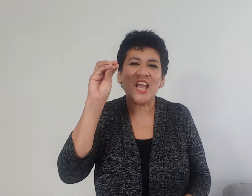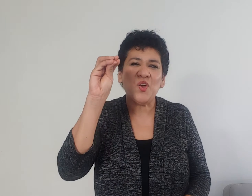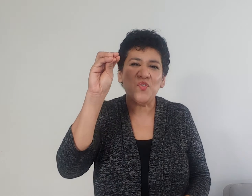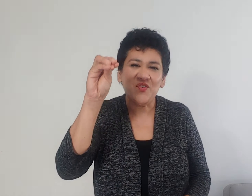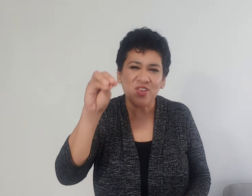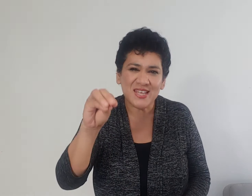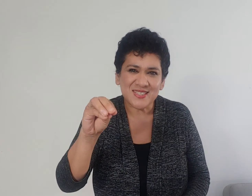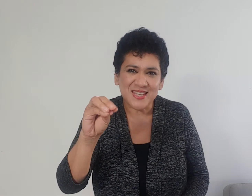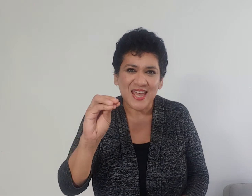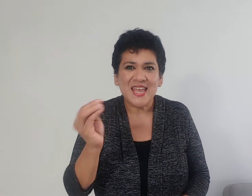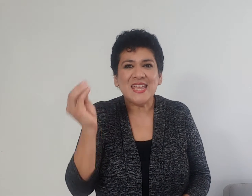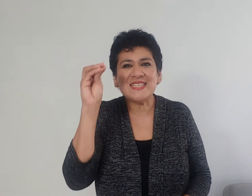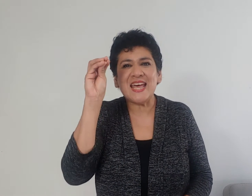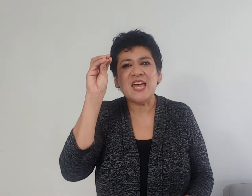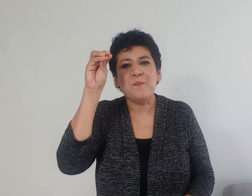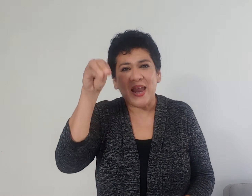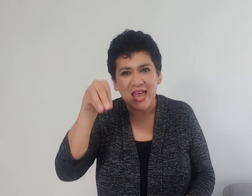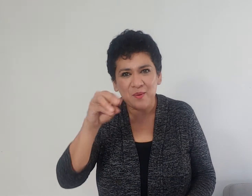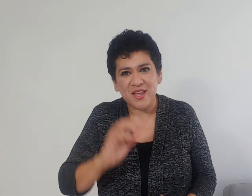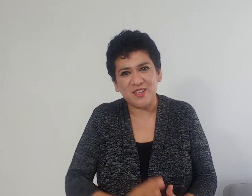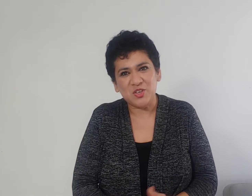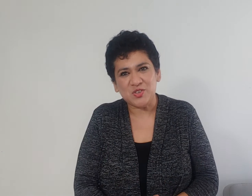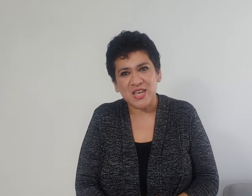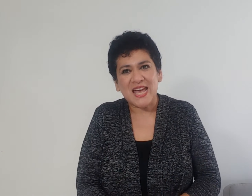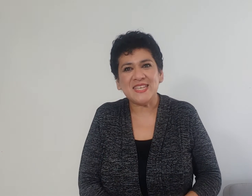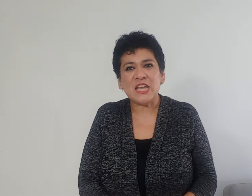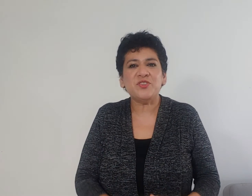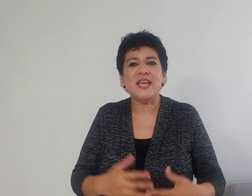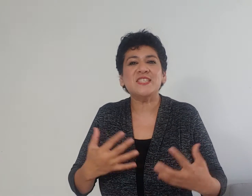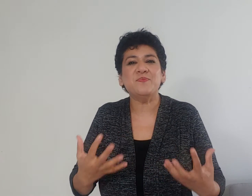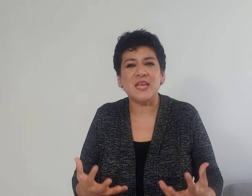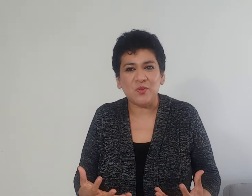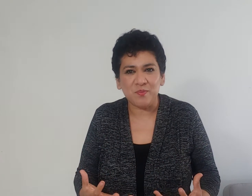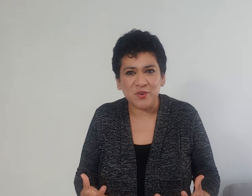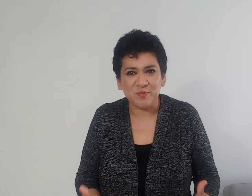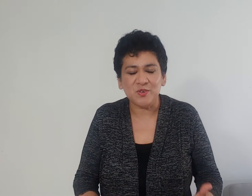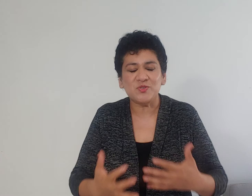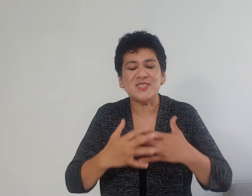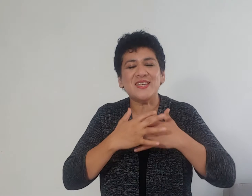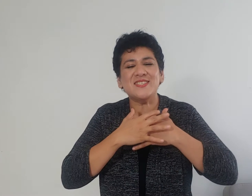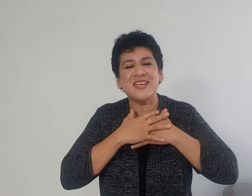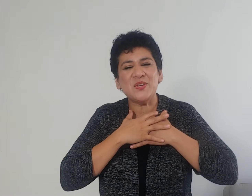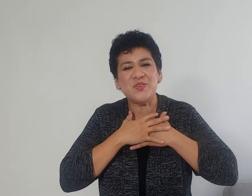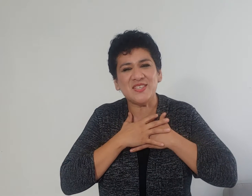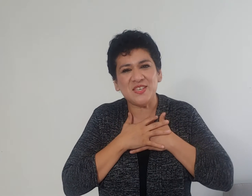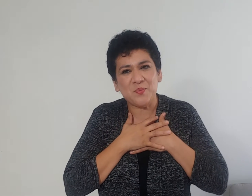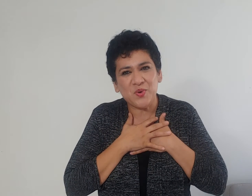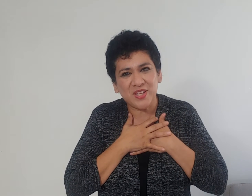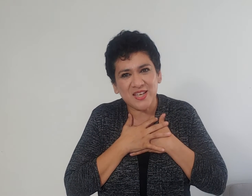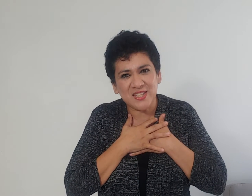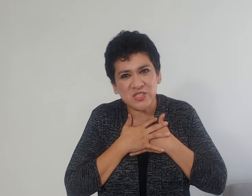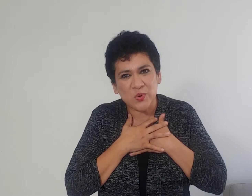confianza, esa palabra de Dios. Así que no tengas miedo hermanos míos, tú estás lleno de ese amor de Cristo.